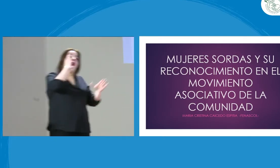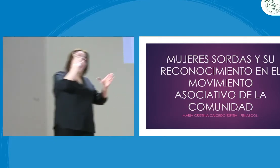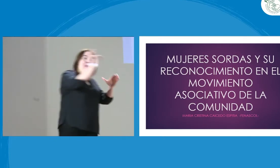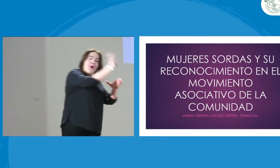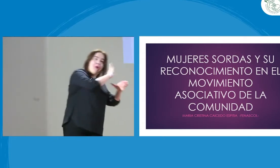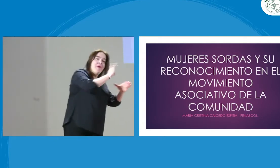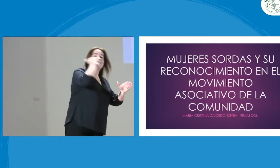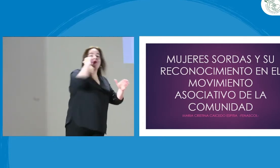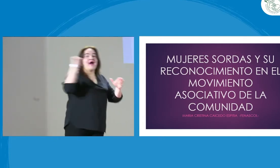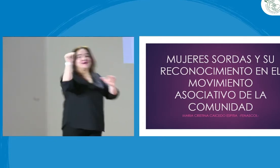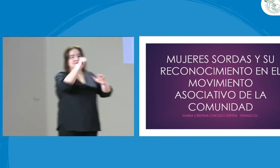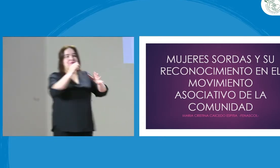Más pocos, pero bueno.